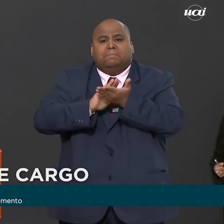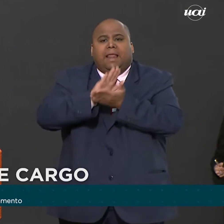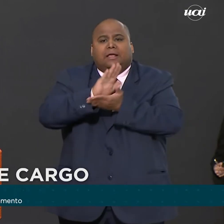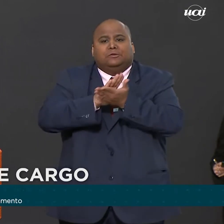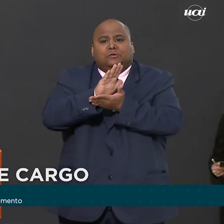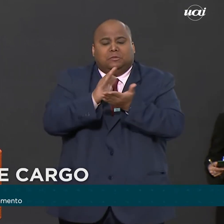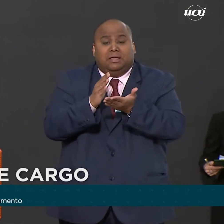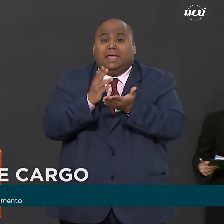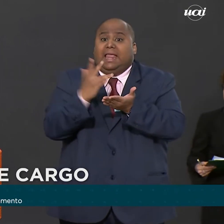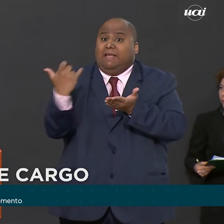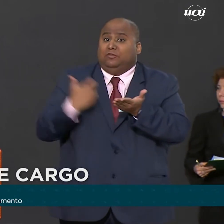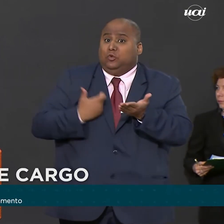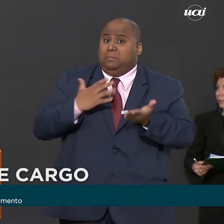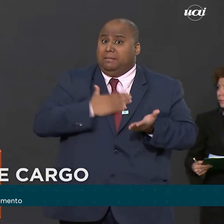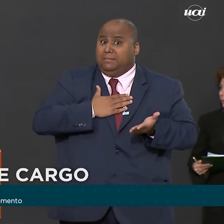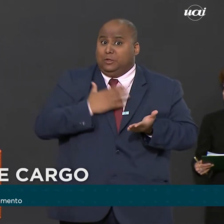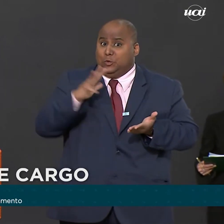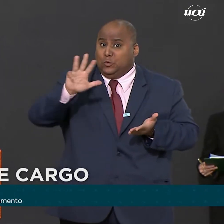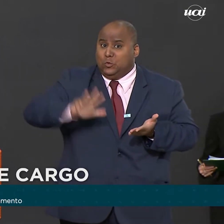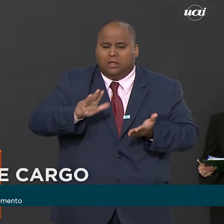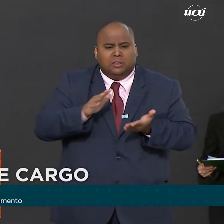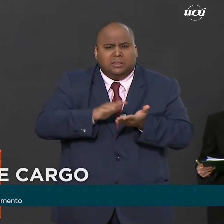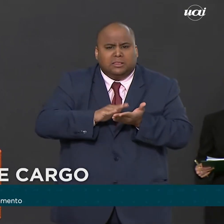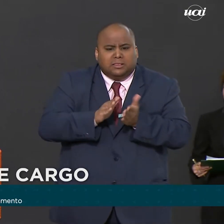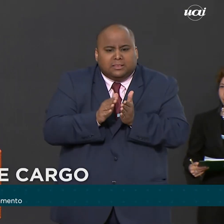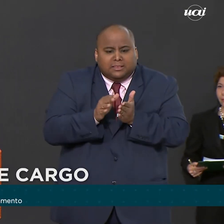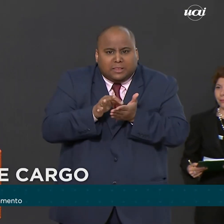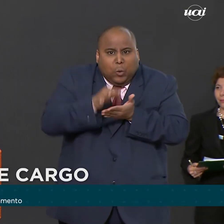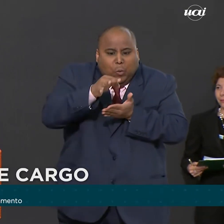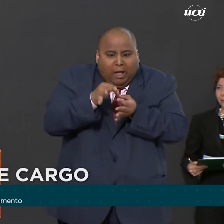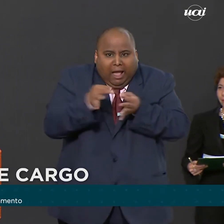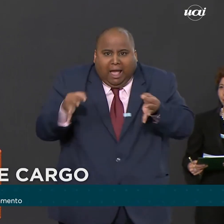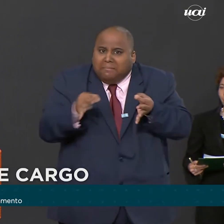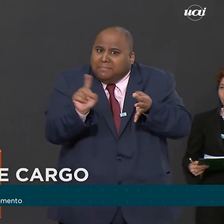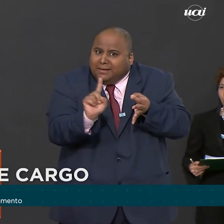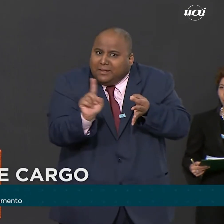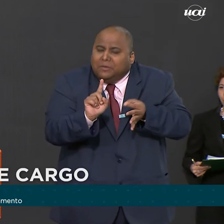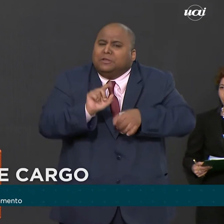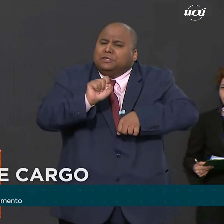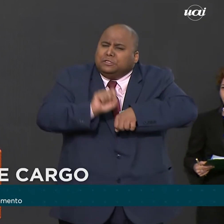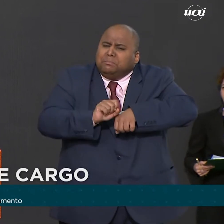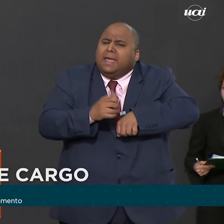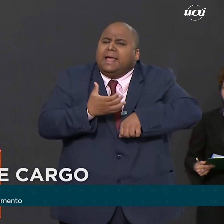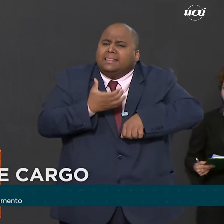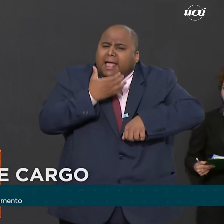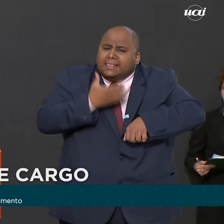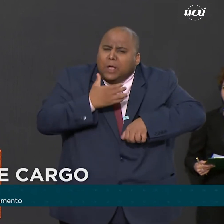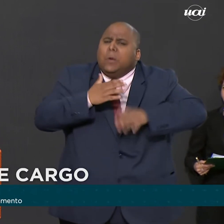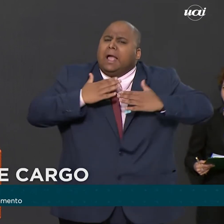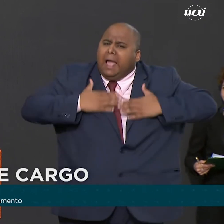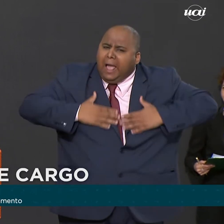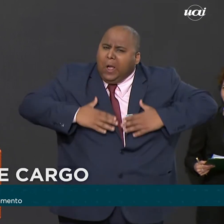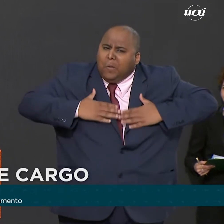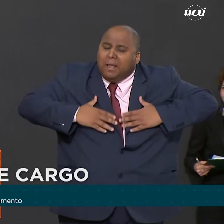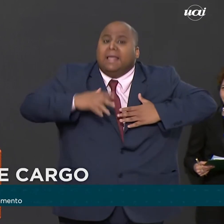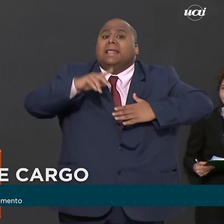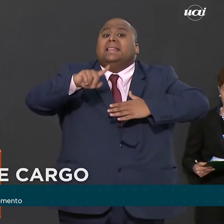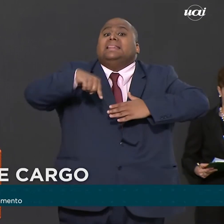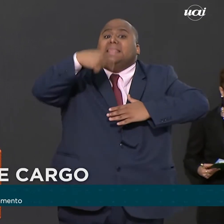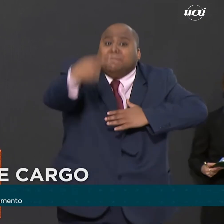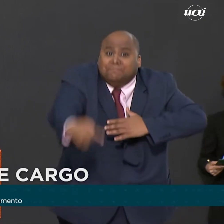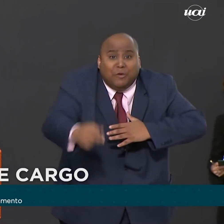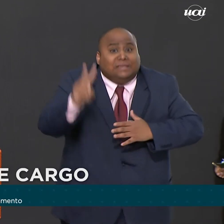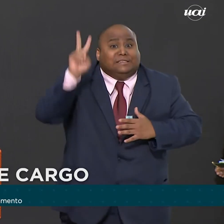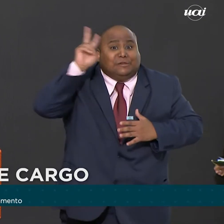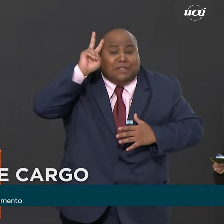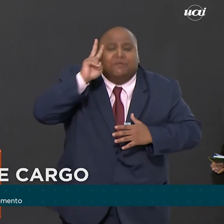E ele disse para mim, não abra agora, passe o Natal tranquilo com a família. E na segunda-feira nós